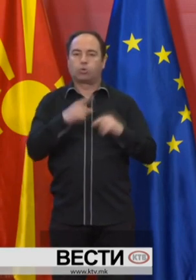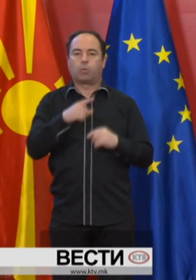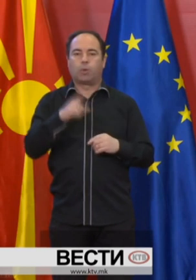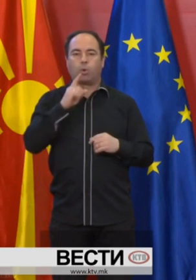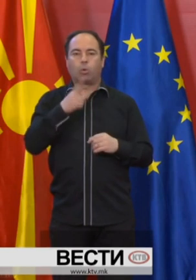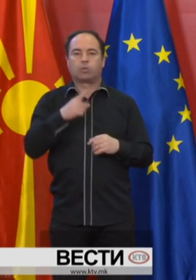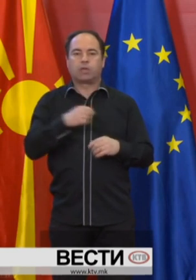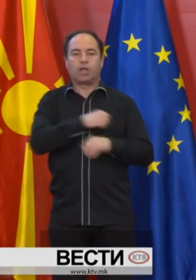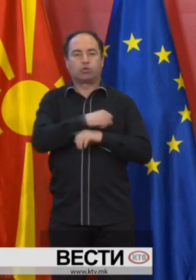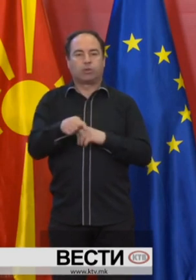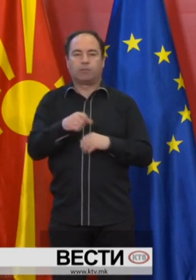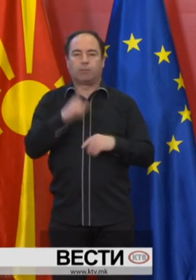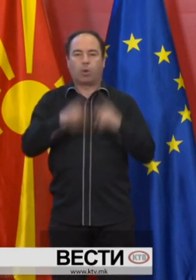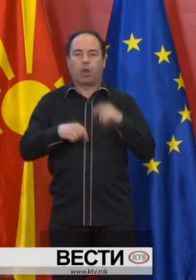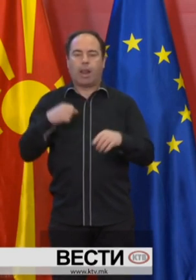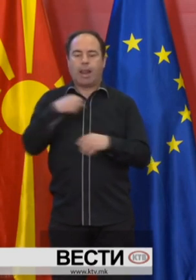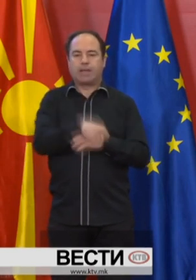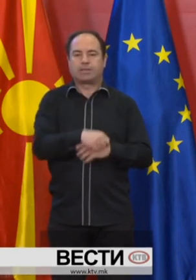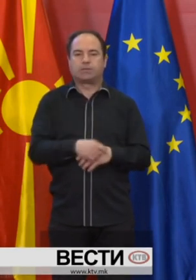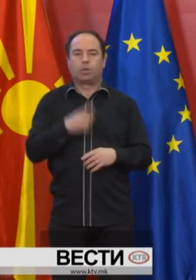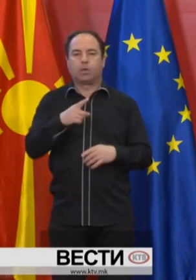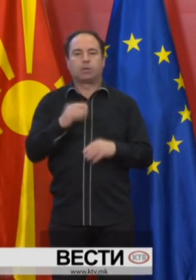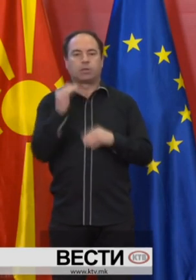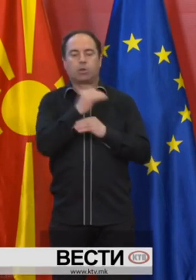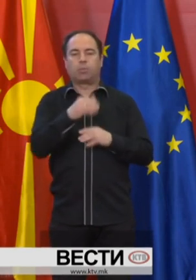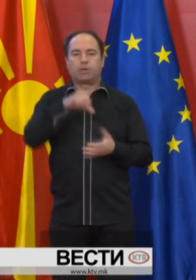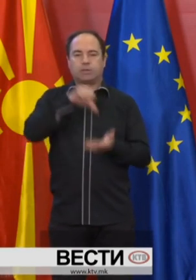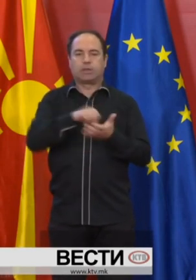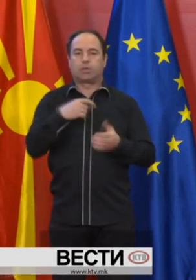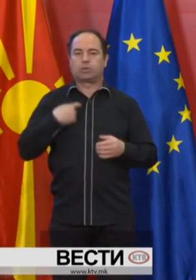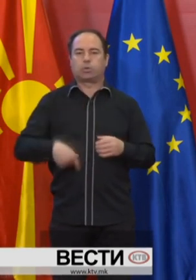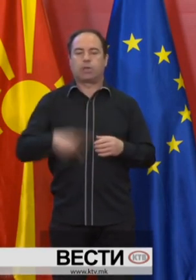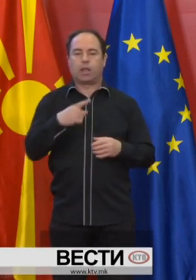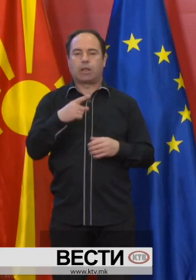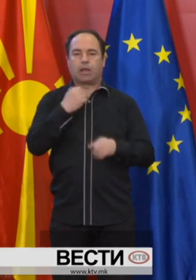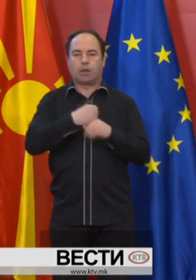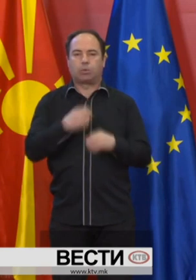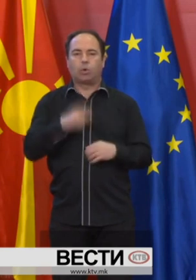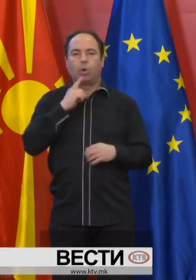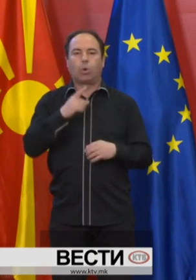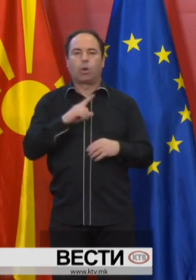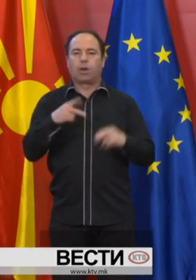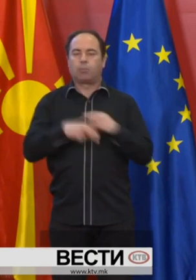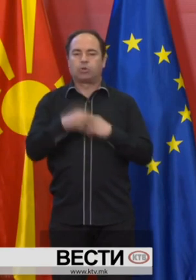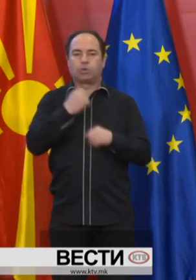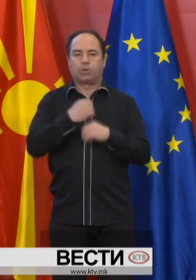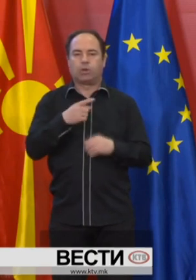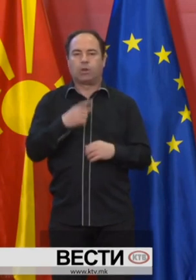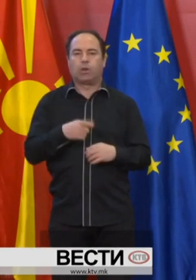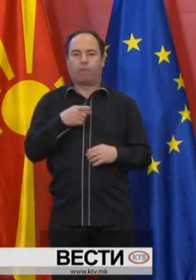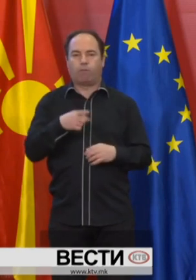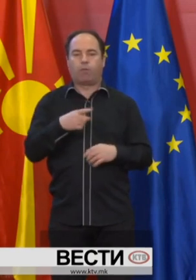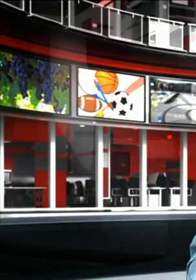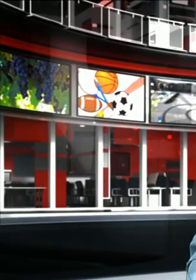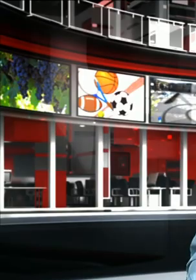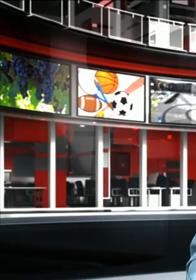оние кои што се жртви на било каква населство, да се обратат во центрите за социјална работа кои што непречено функционираат и во овие